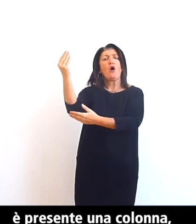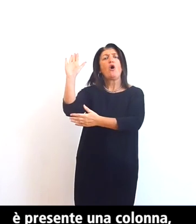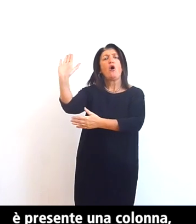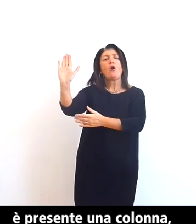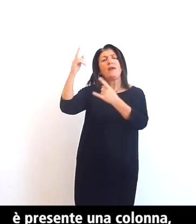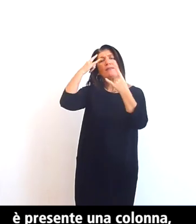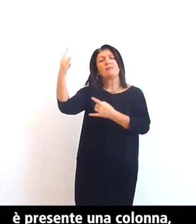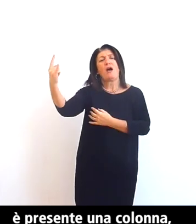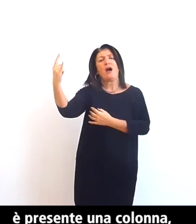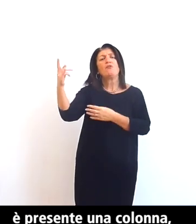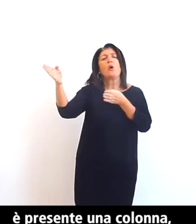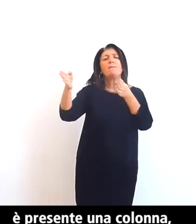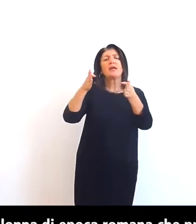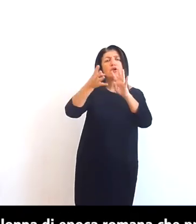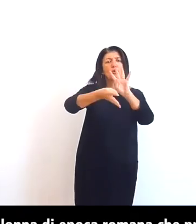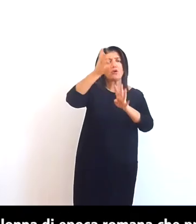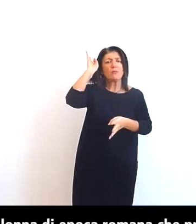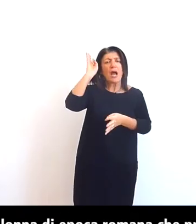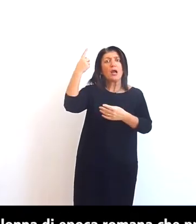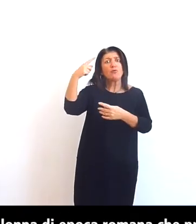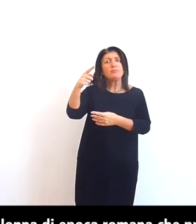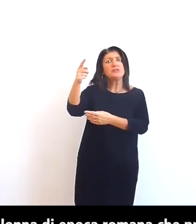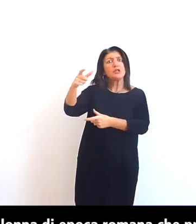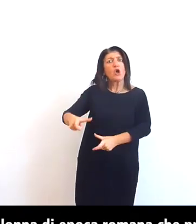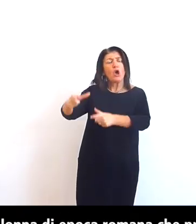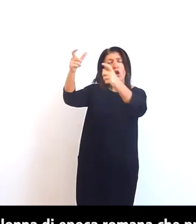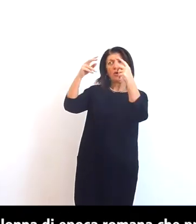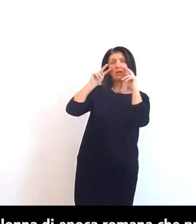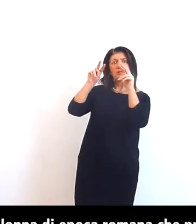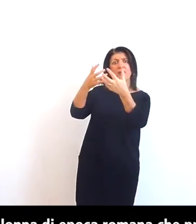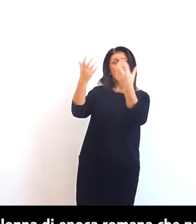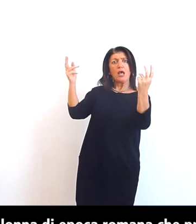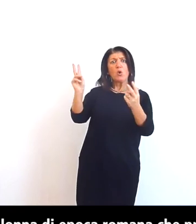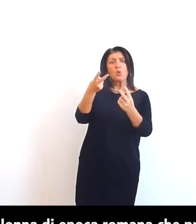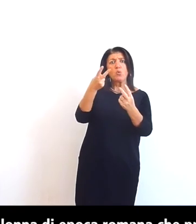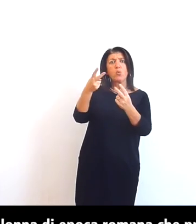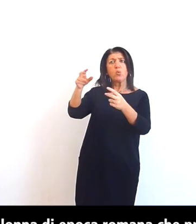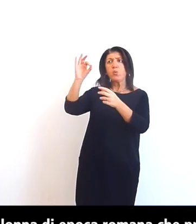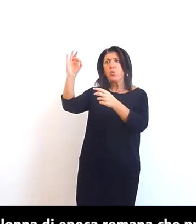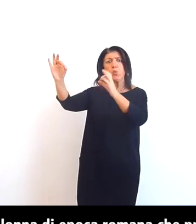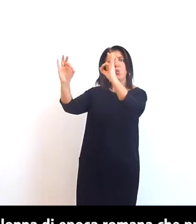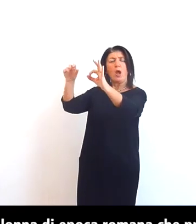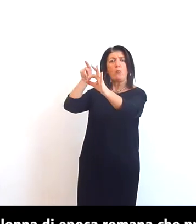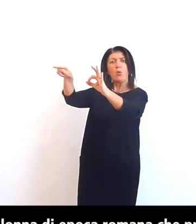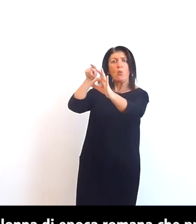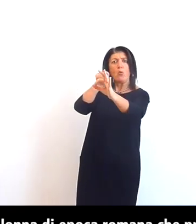epoca romana che presenta due fori secondo una leggenda essa è testimone di una lotta